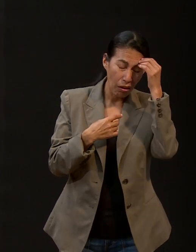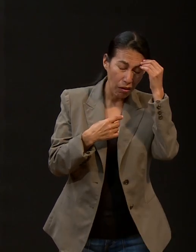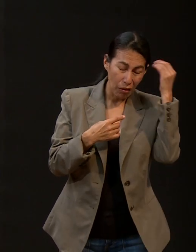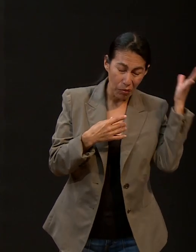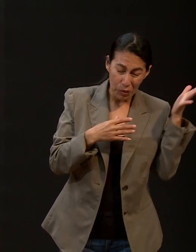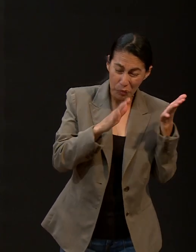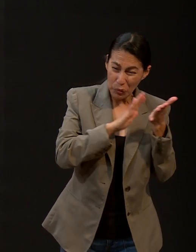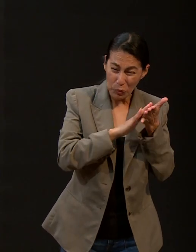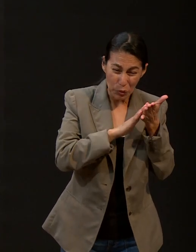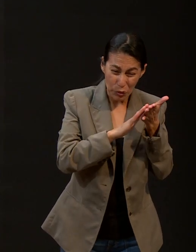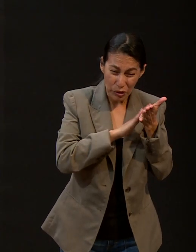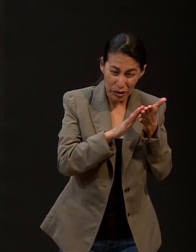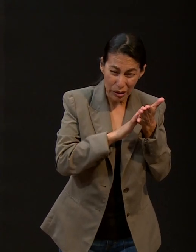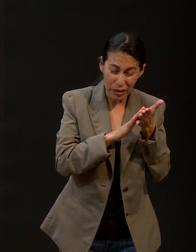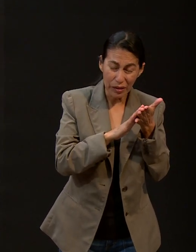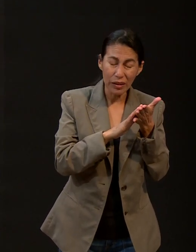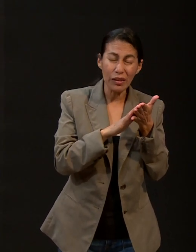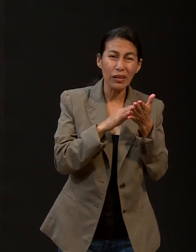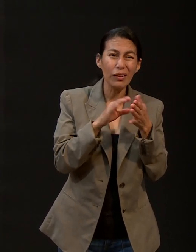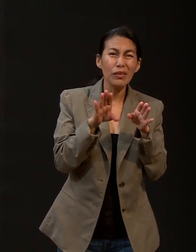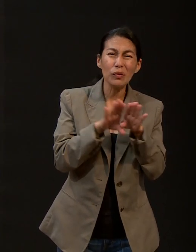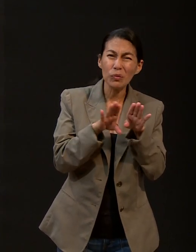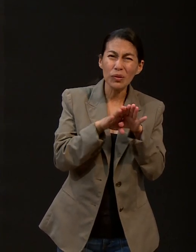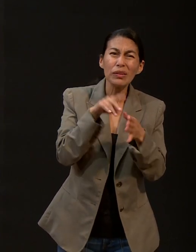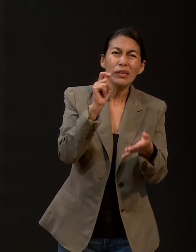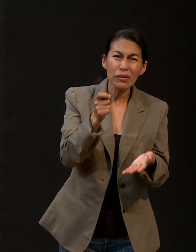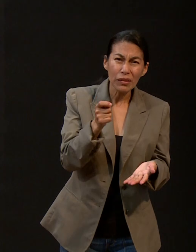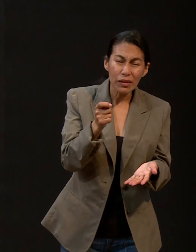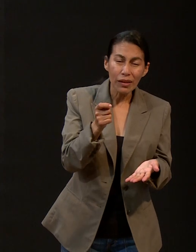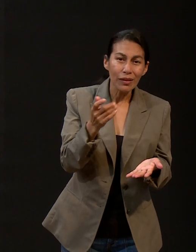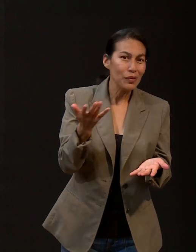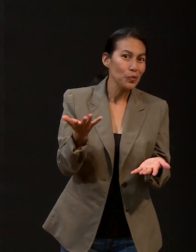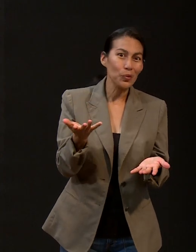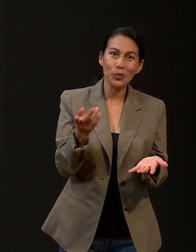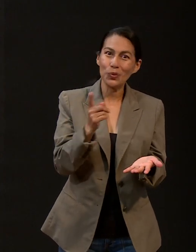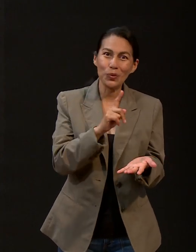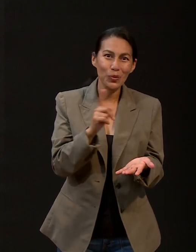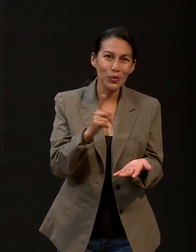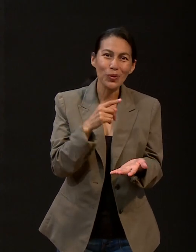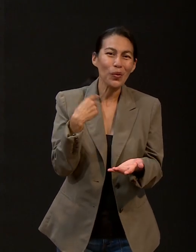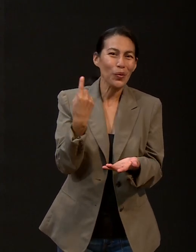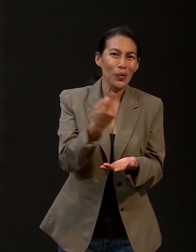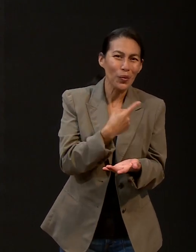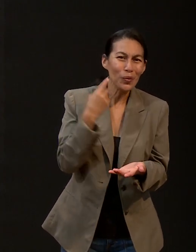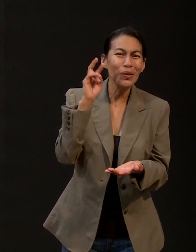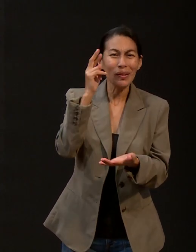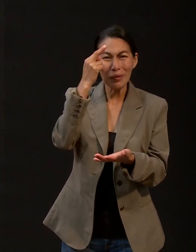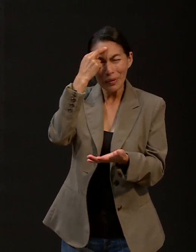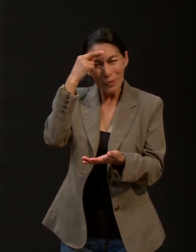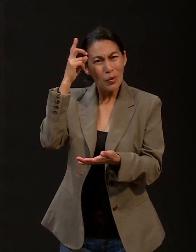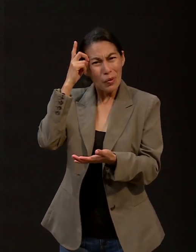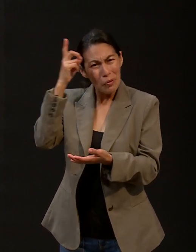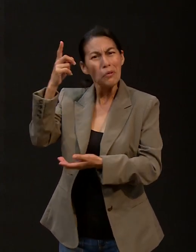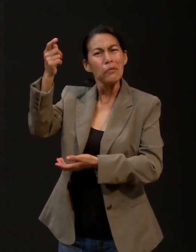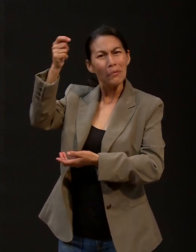en el día a día. Así que esta noche hablaremos